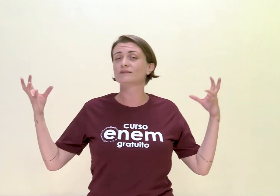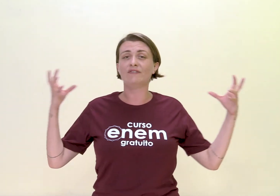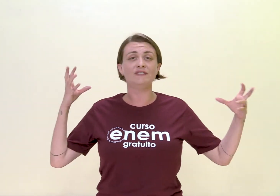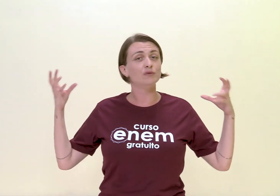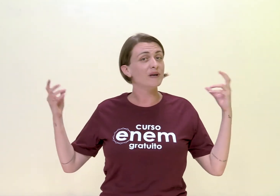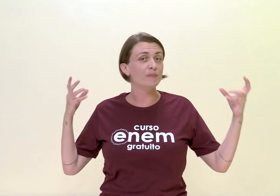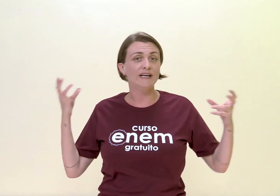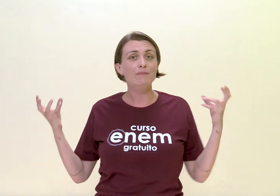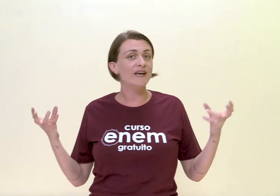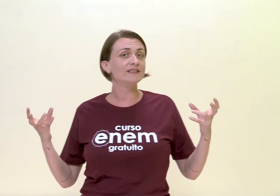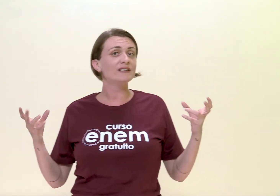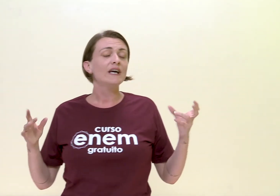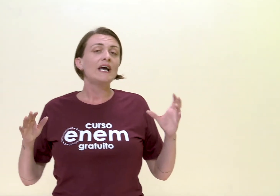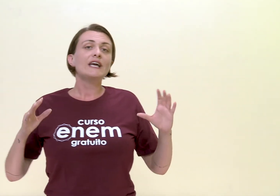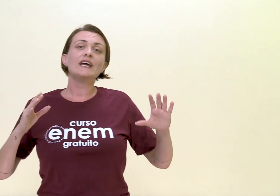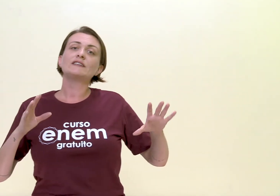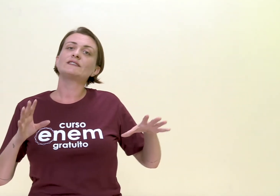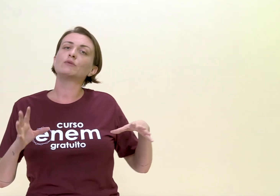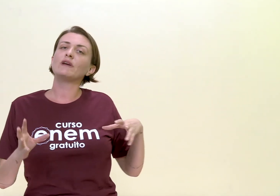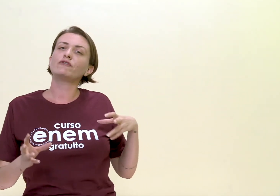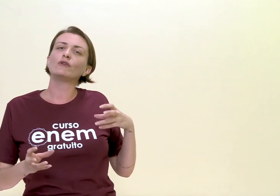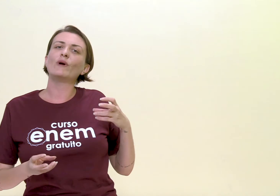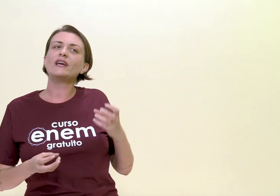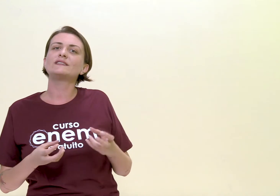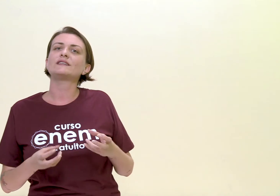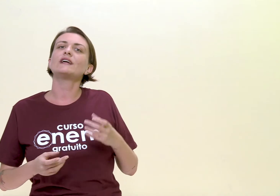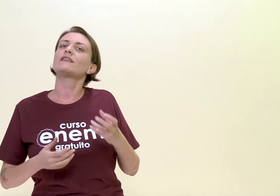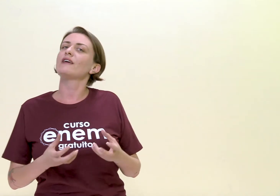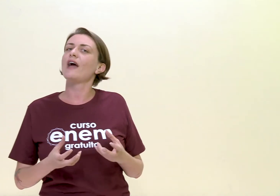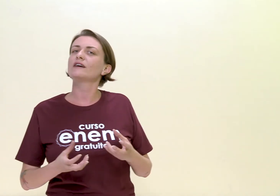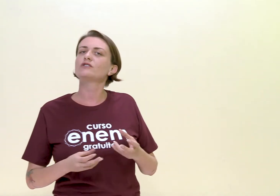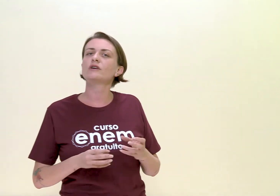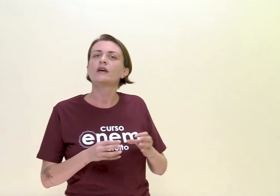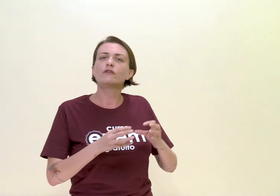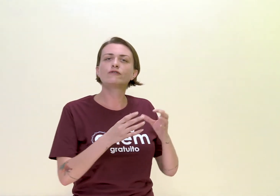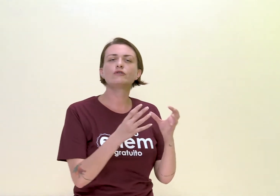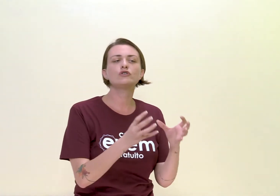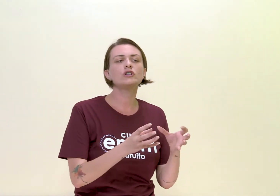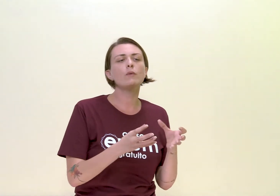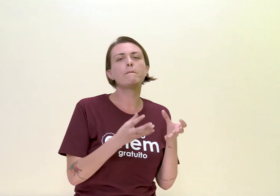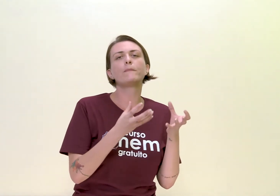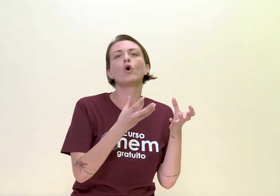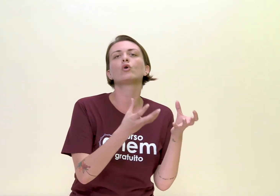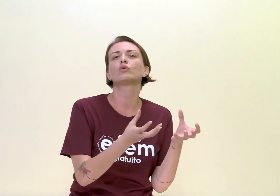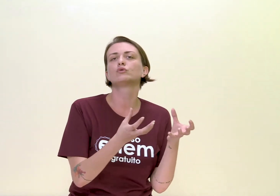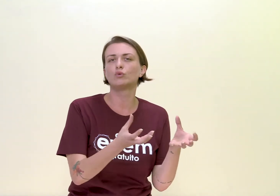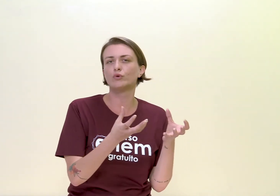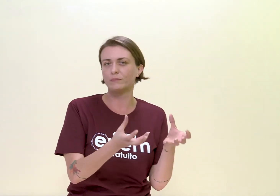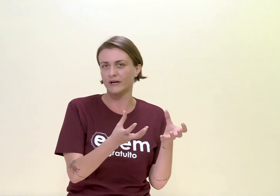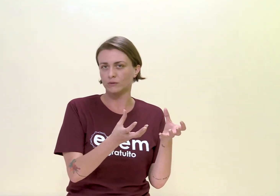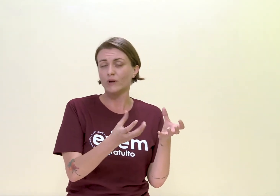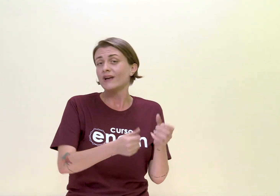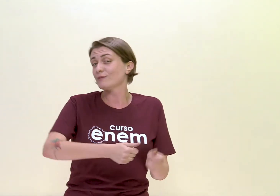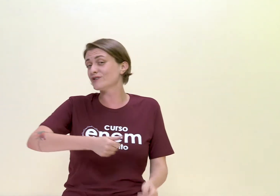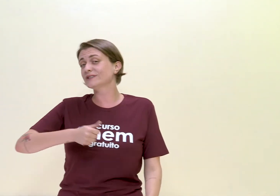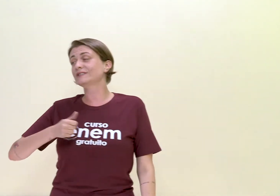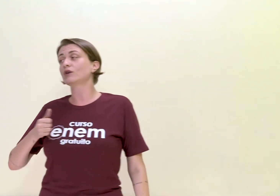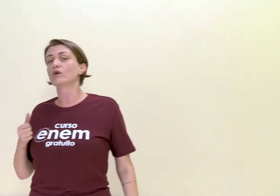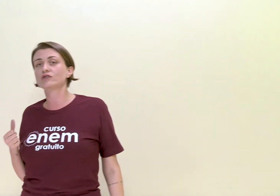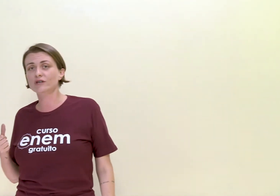não está fazendo bem para a cabeça. E aí eles têm uma influência da ideia de fugir um pouco do urbano. Imagina se hoje